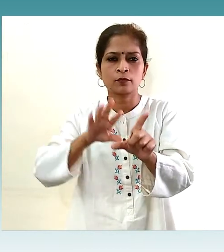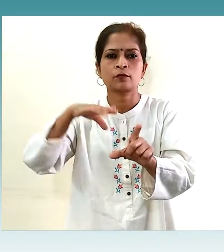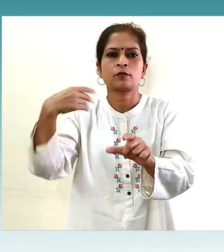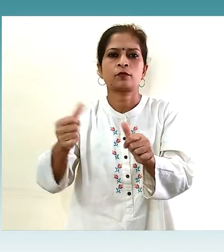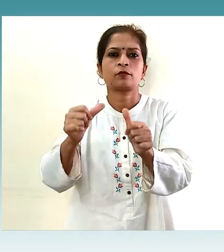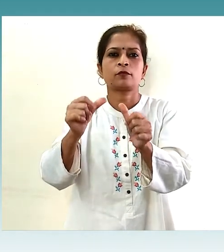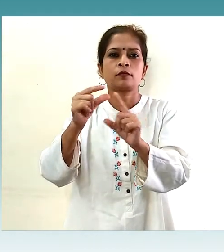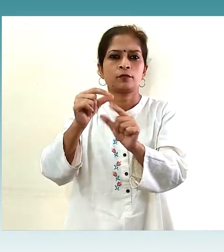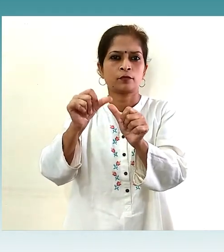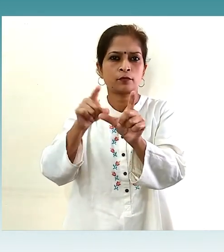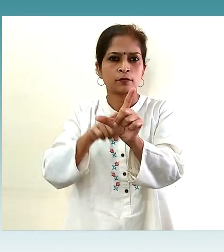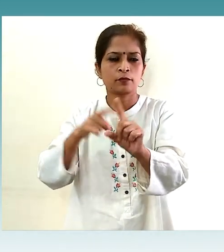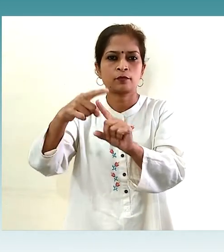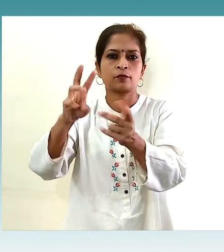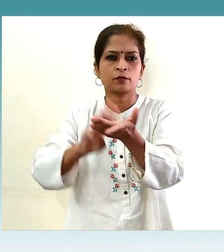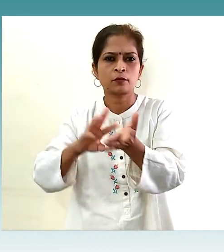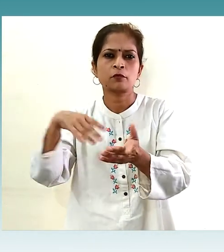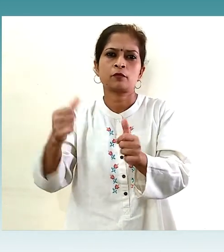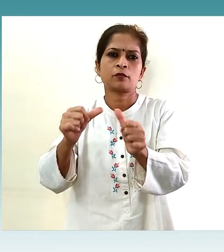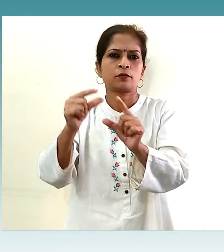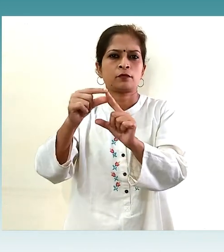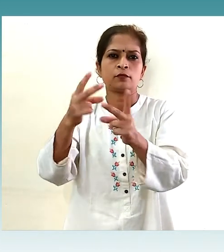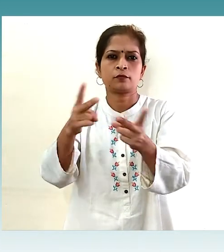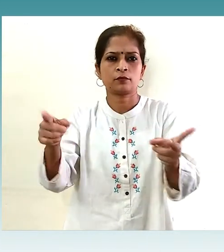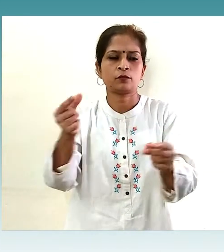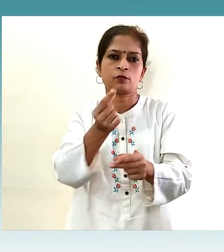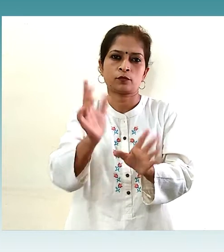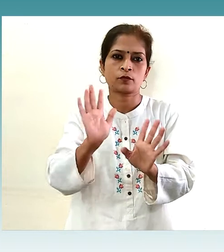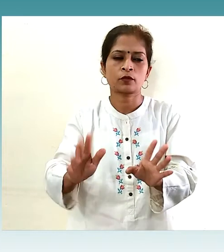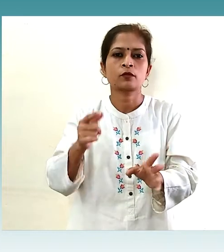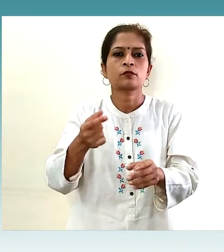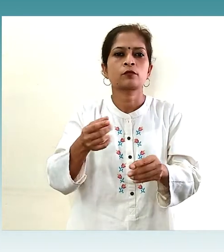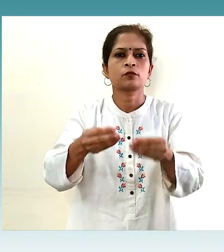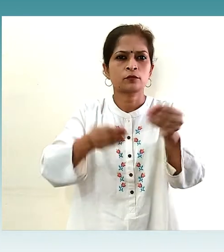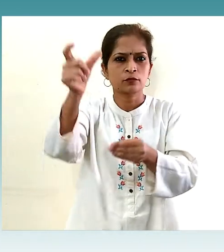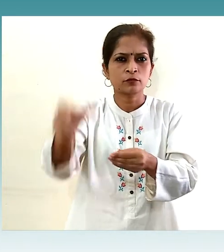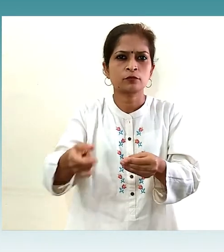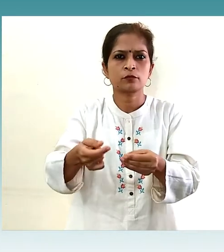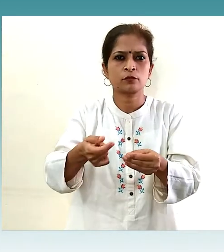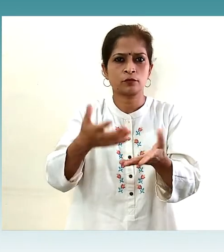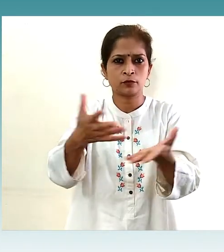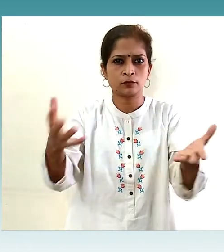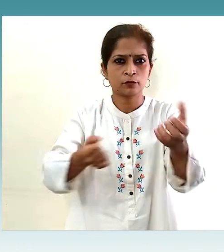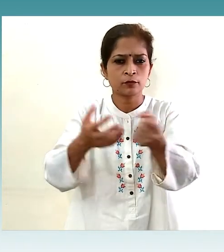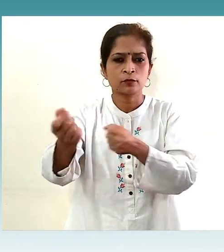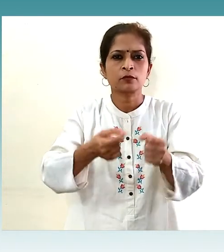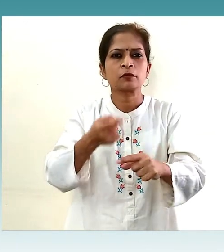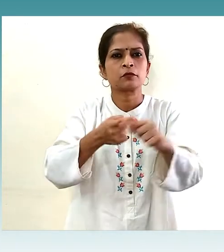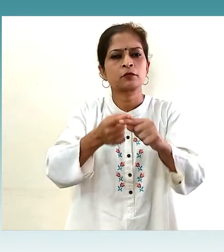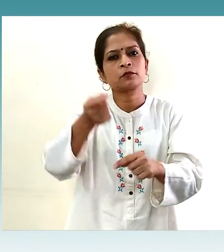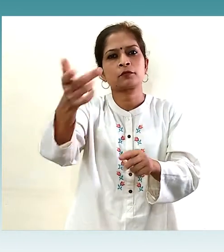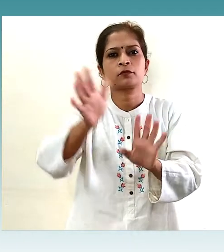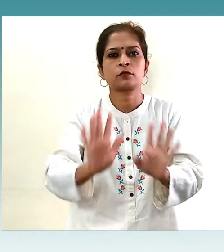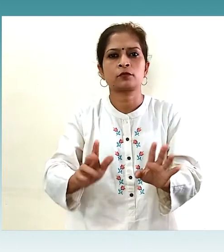की कोशिश करें अगर दुकानदार को कैश दें, तो जितने का सामान है उतने खुले पैसे दें दुकानदार से